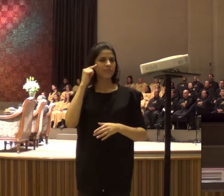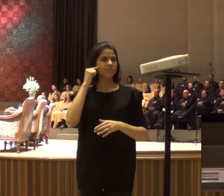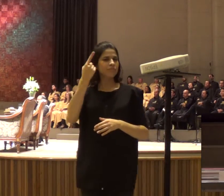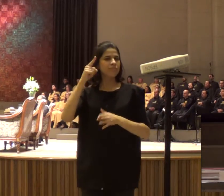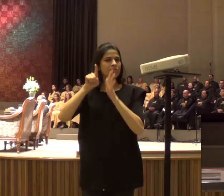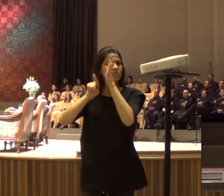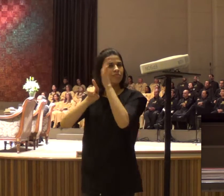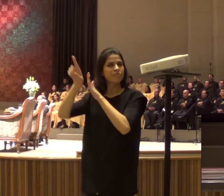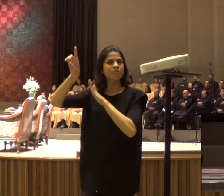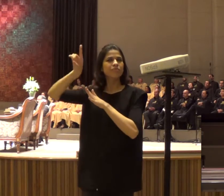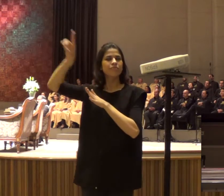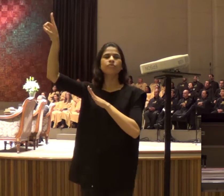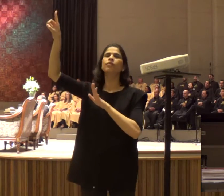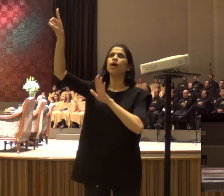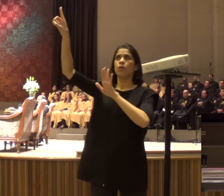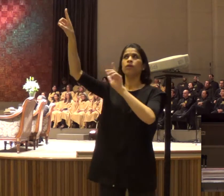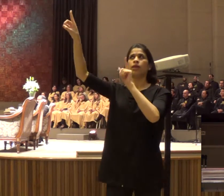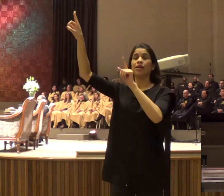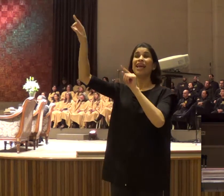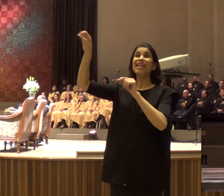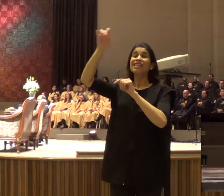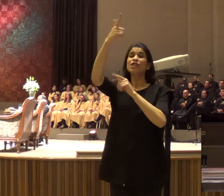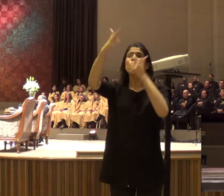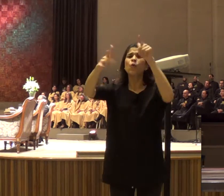uma oferta, nem que seja, um real,